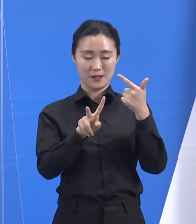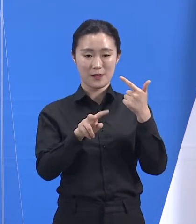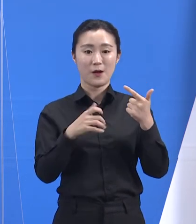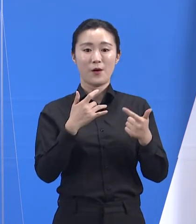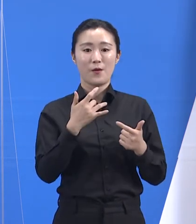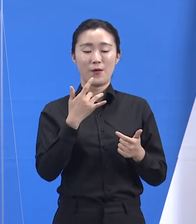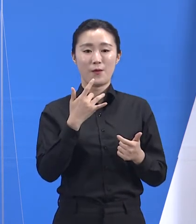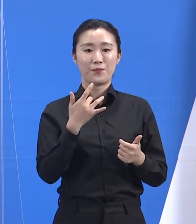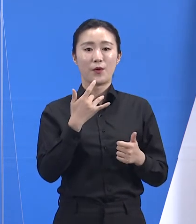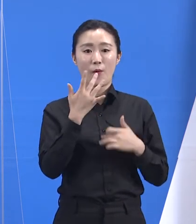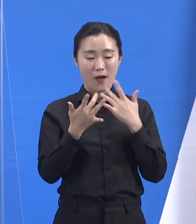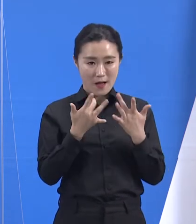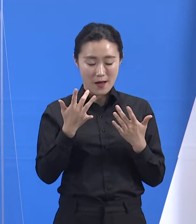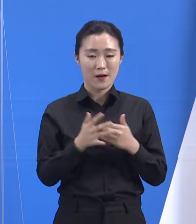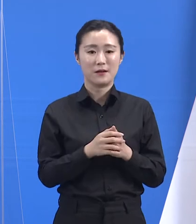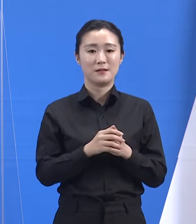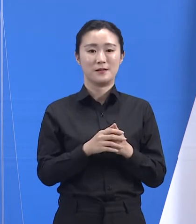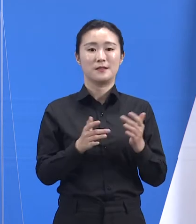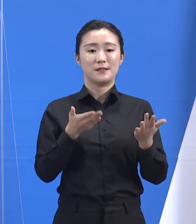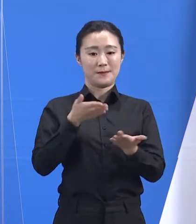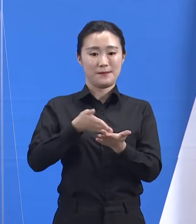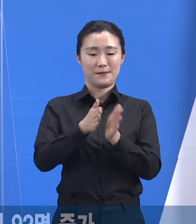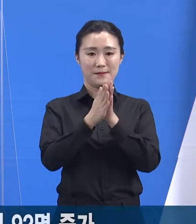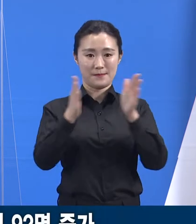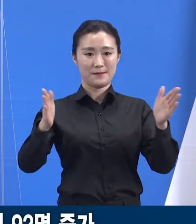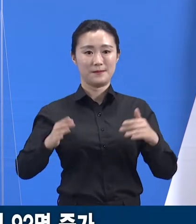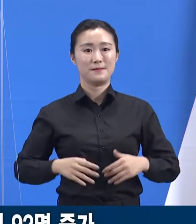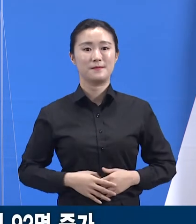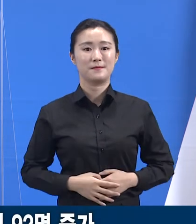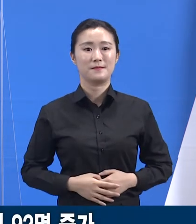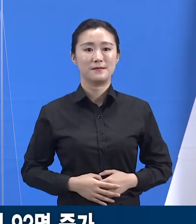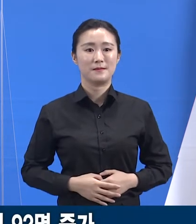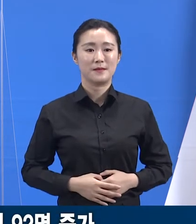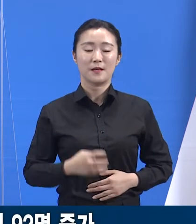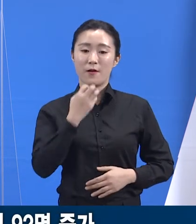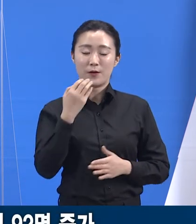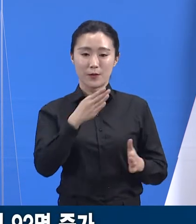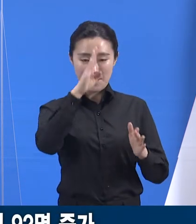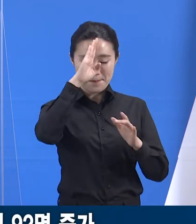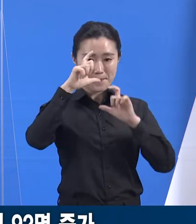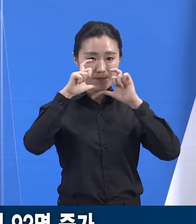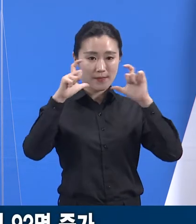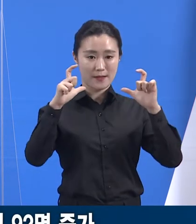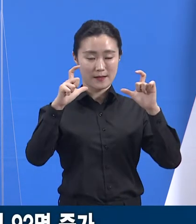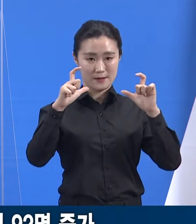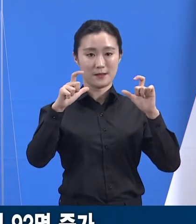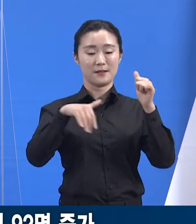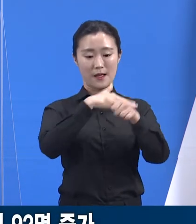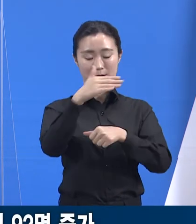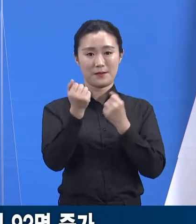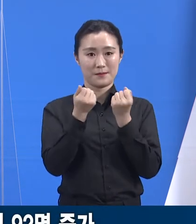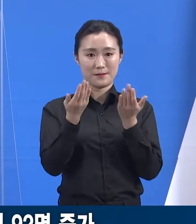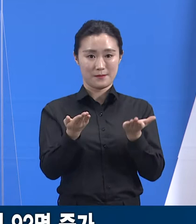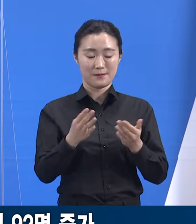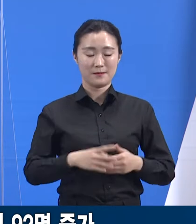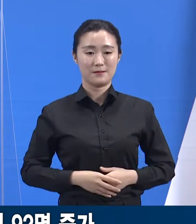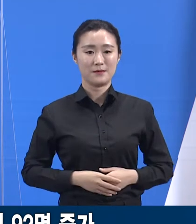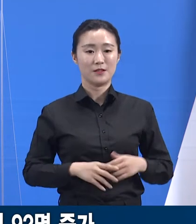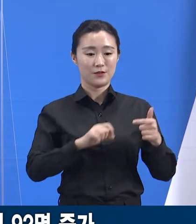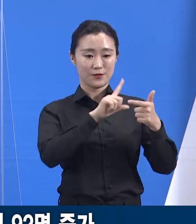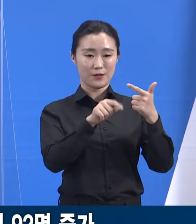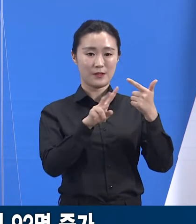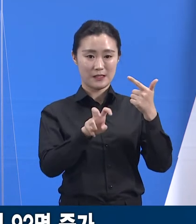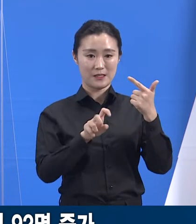대응 관련 정례 기자회견을 시작하겠습니다. 경기도의 확진자 발생 현황입니다. 6월 22일 0시